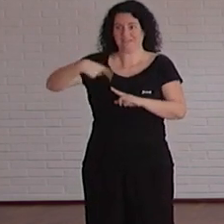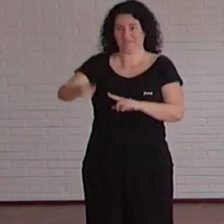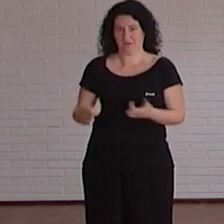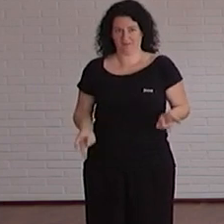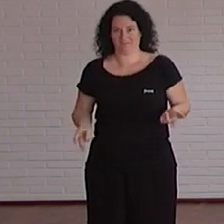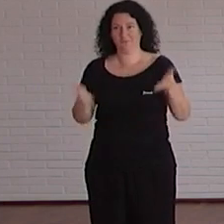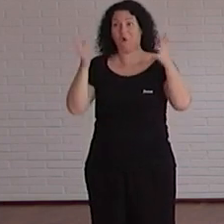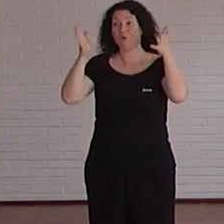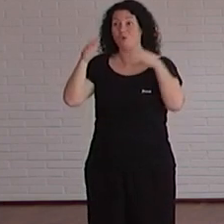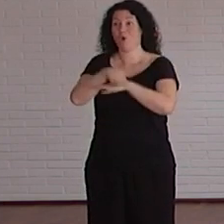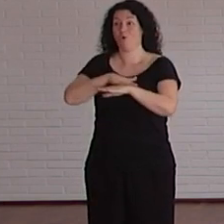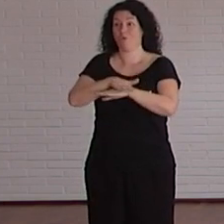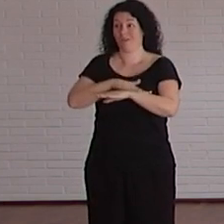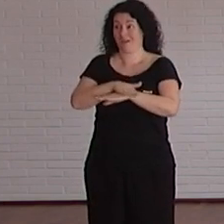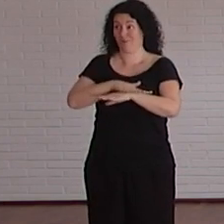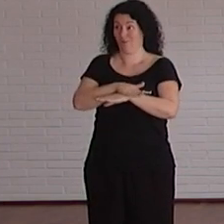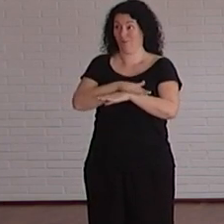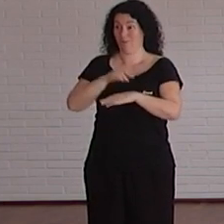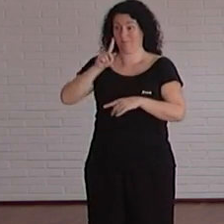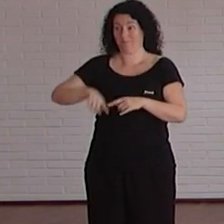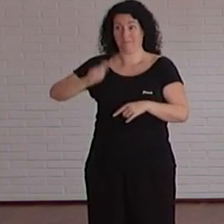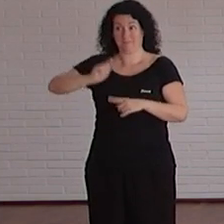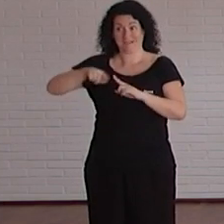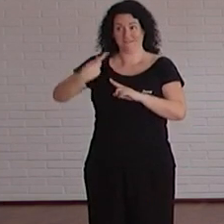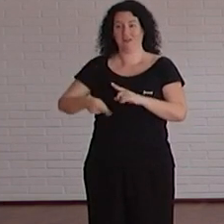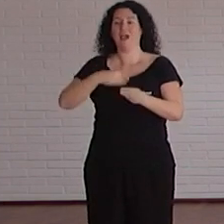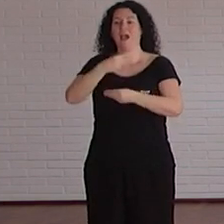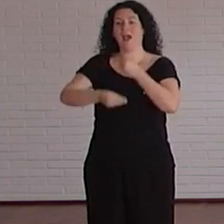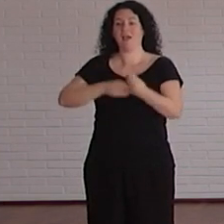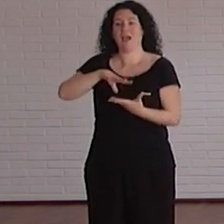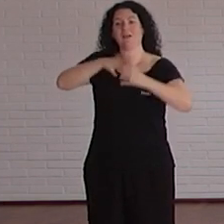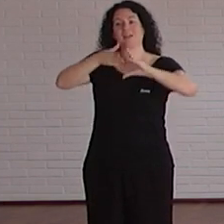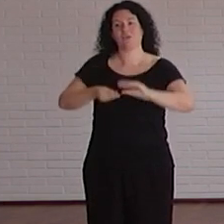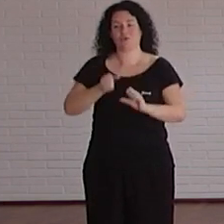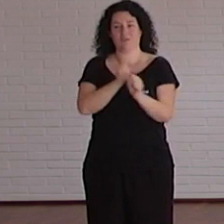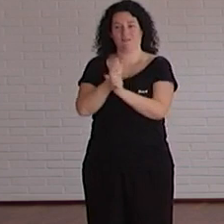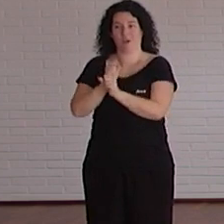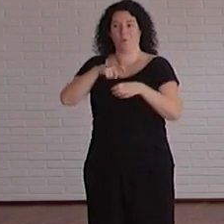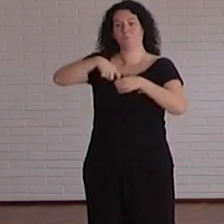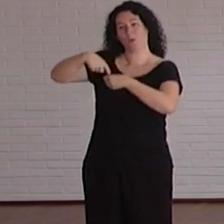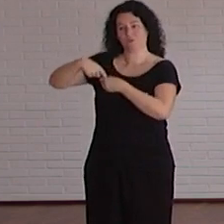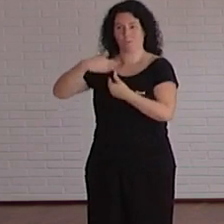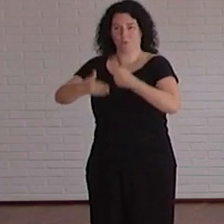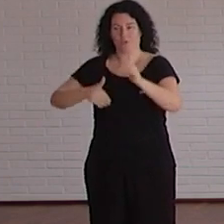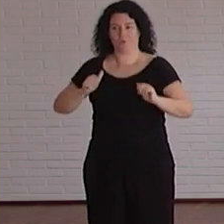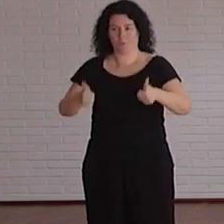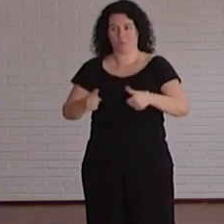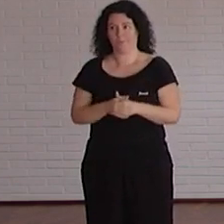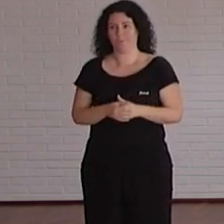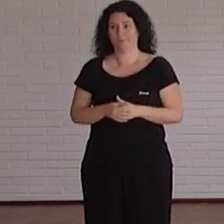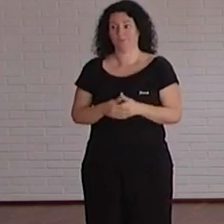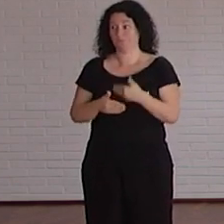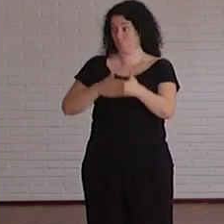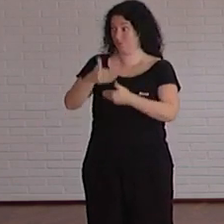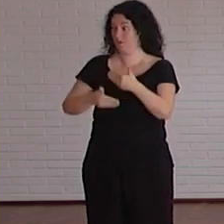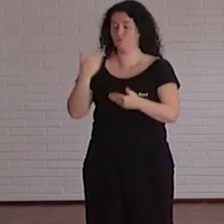el consejo de gobierno se va a pasar un proceso de adaptación de los puestos de trabajo es un procedimiento